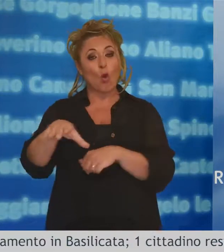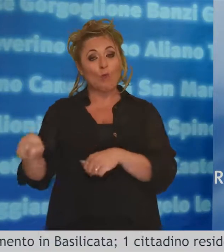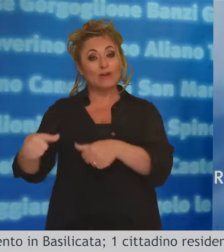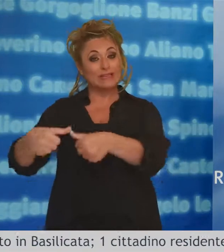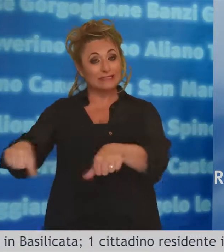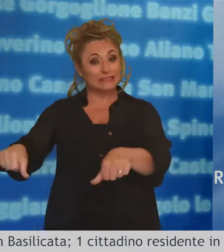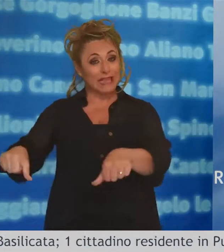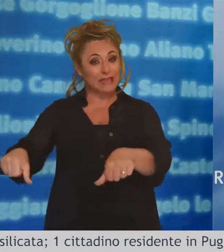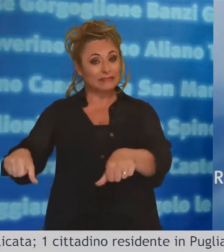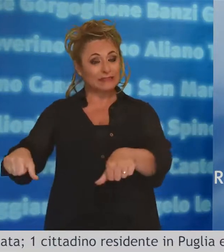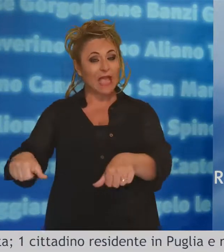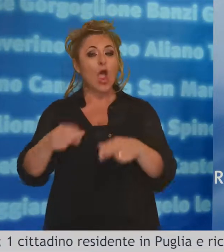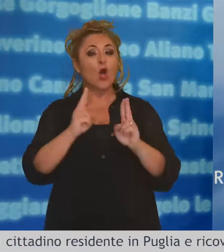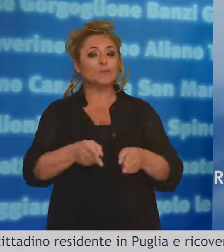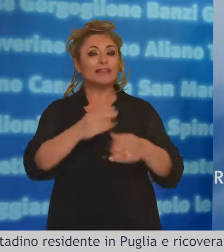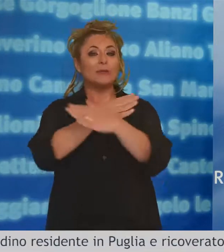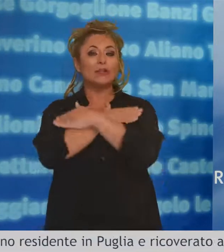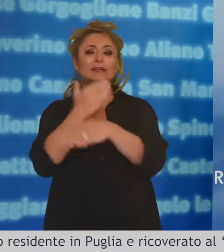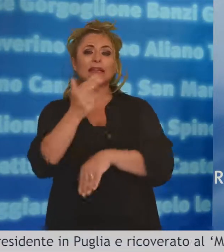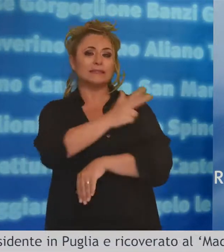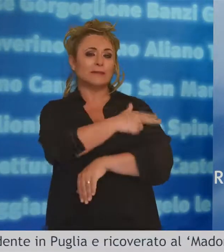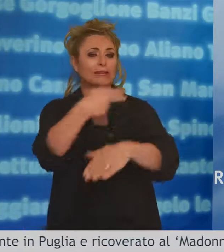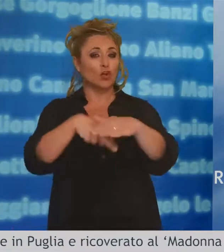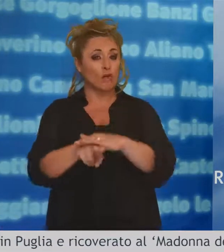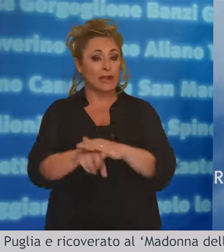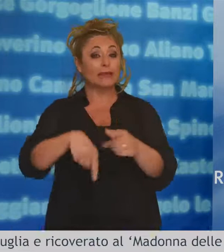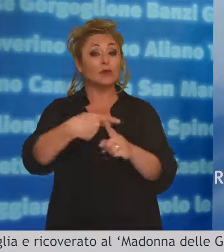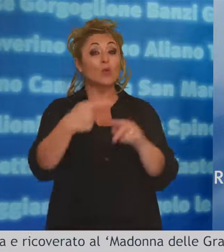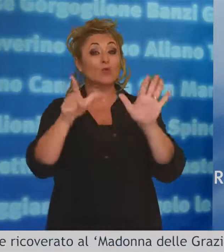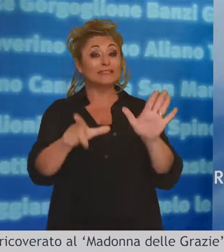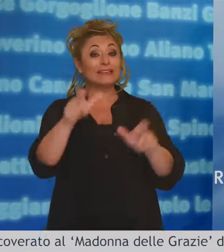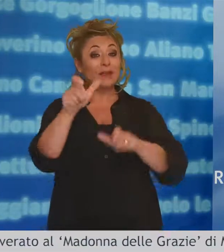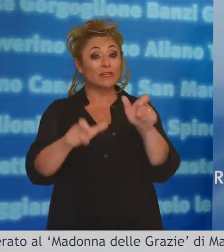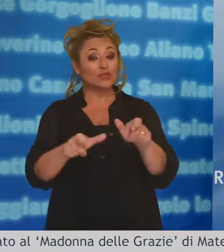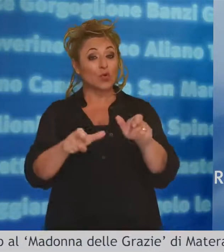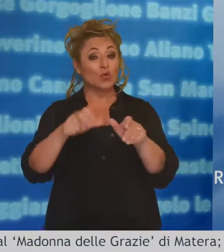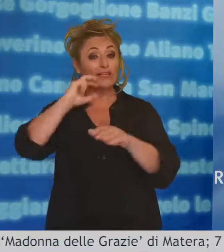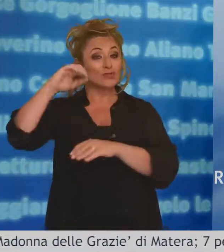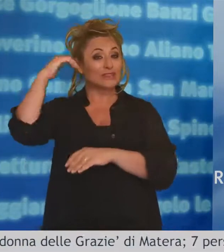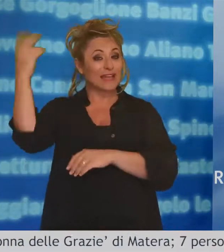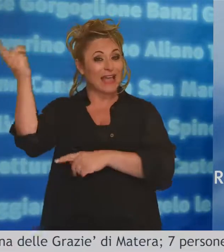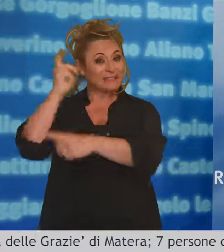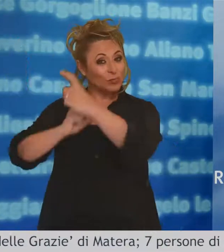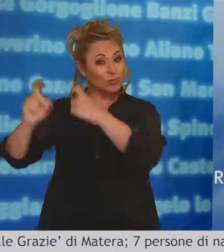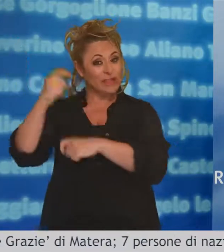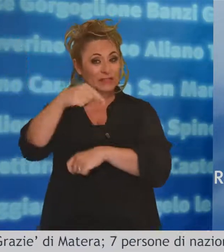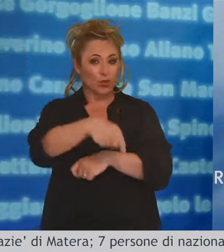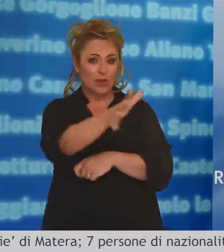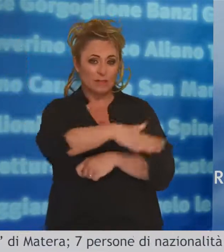al Madonna delle Grazie di Matera, 7 persone di nazionalità estera e provenienti da Stato estero in isolamento in